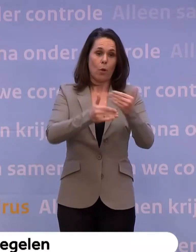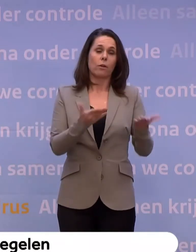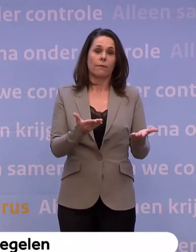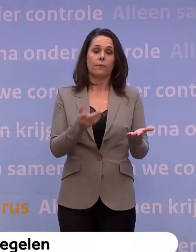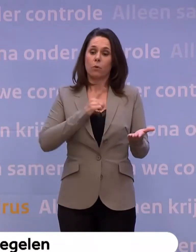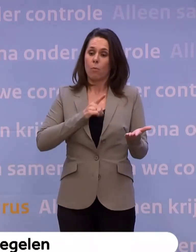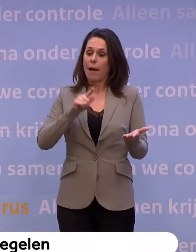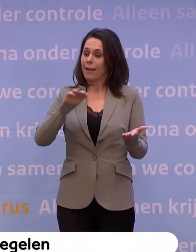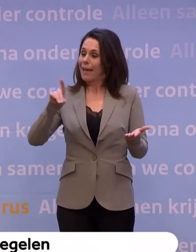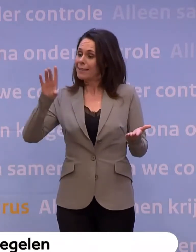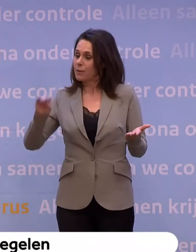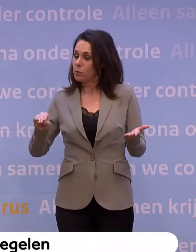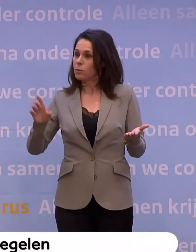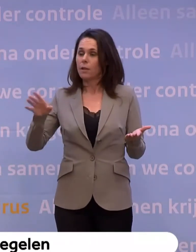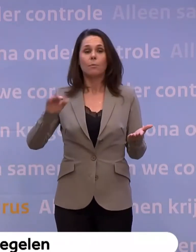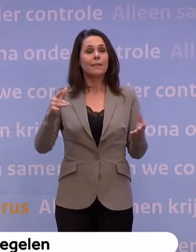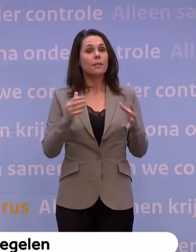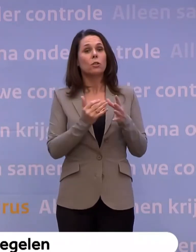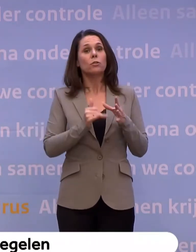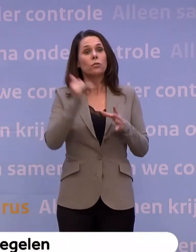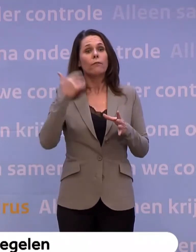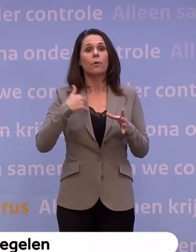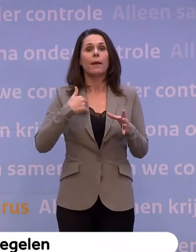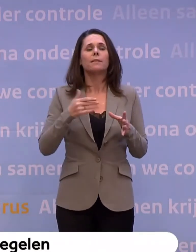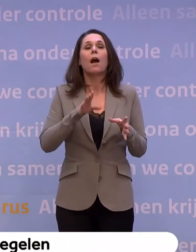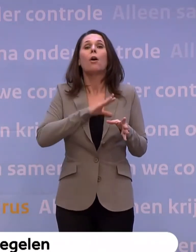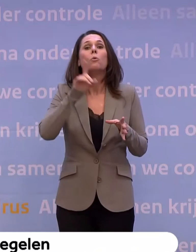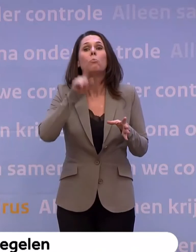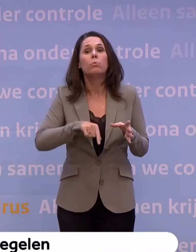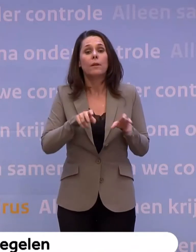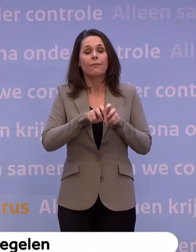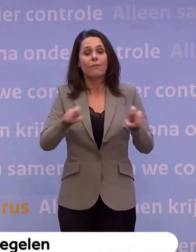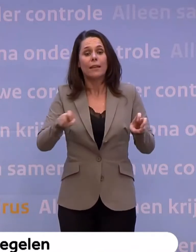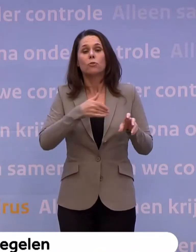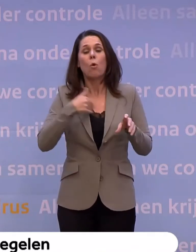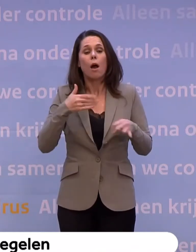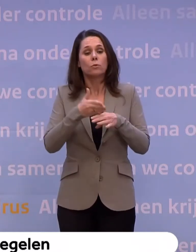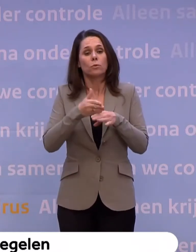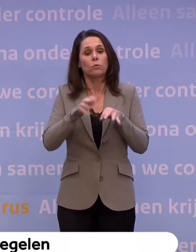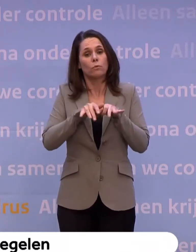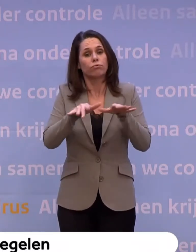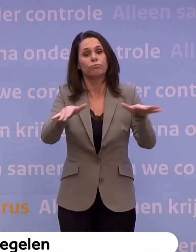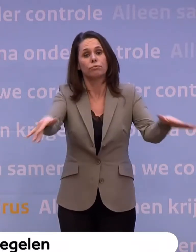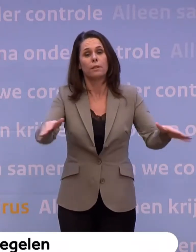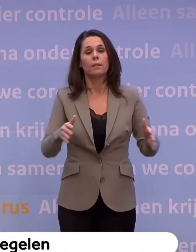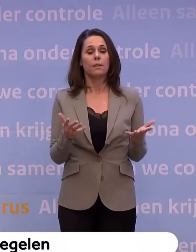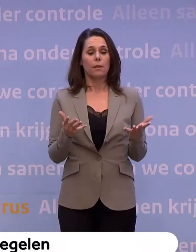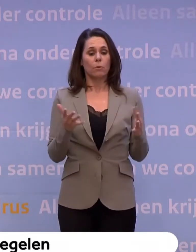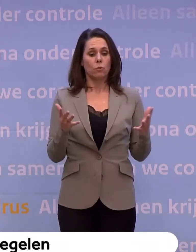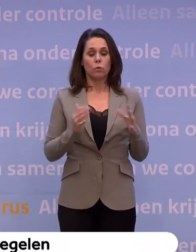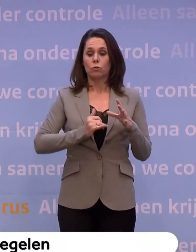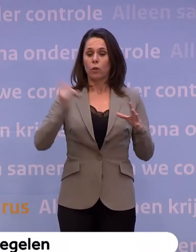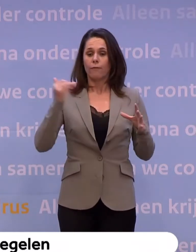omvang is mogelijk te groot. Het hangt er ook vanaf hoe ver het virus zich dan blijft verspreiden op enig moment... ...maar het is natuurlijk denkbaar dat dat dan op een te groot